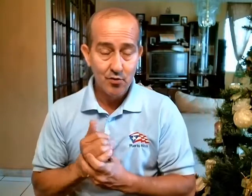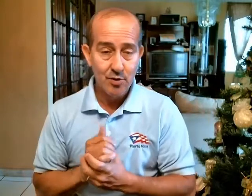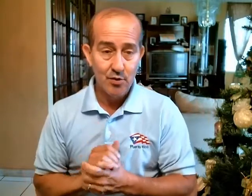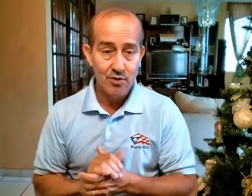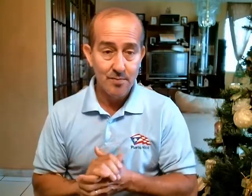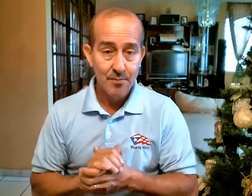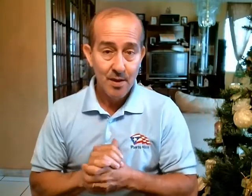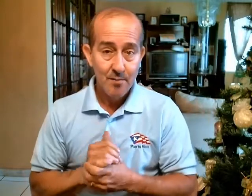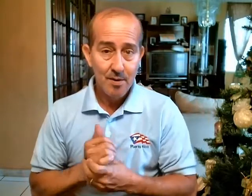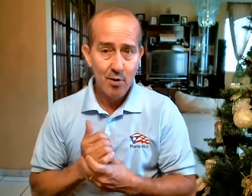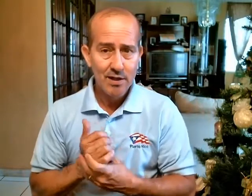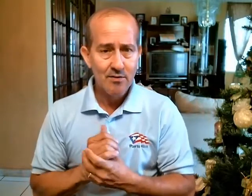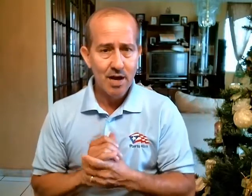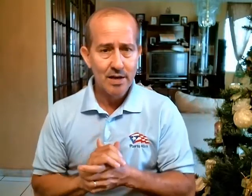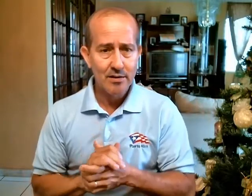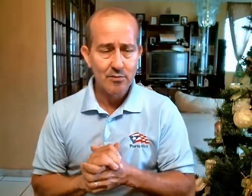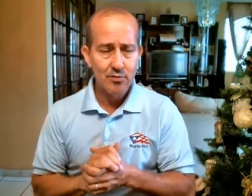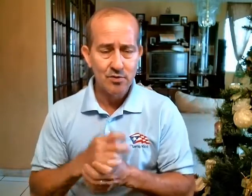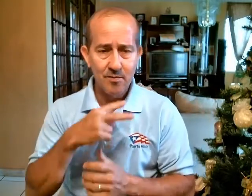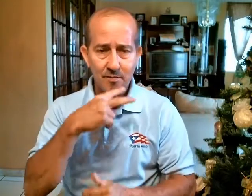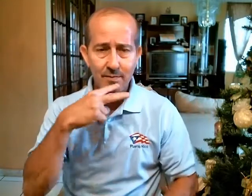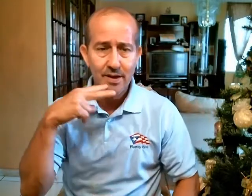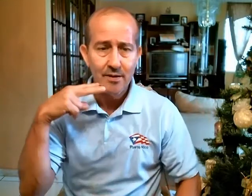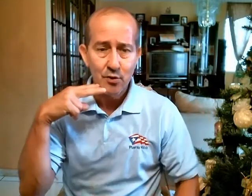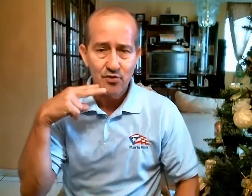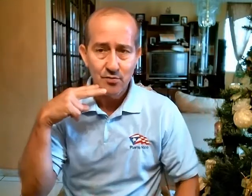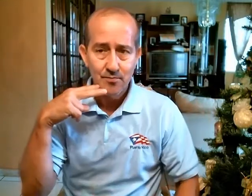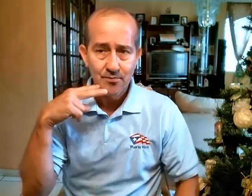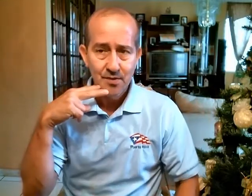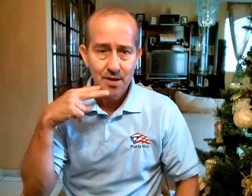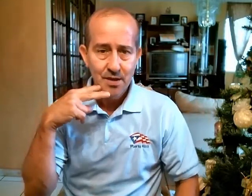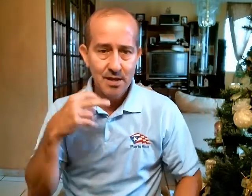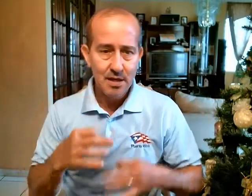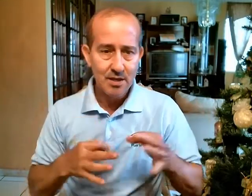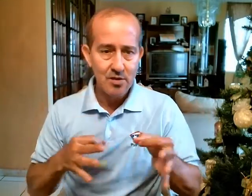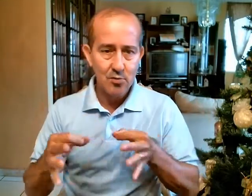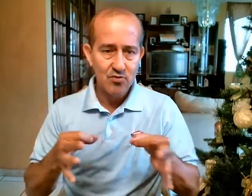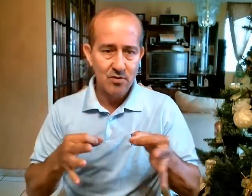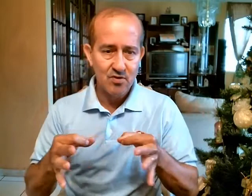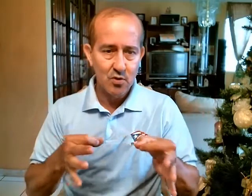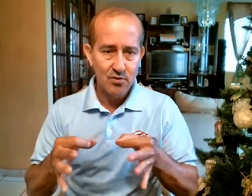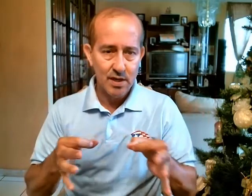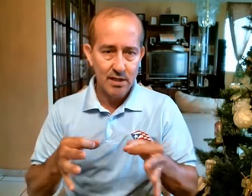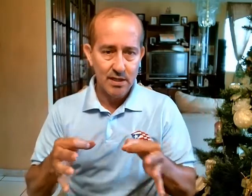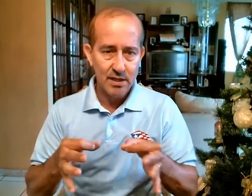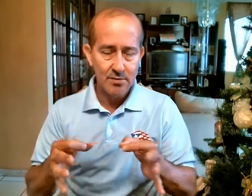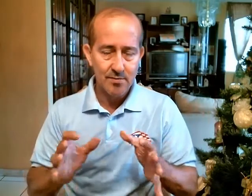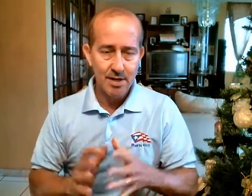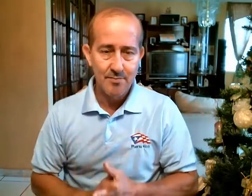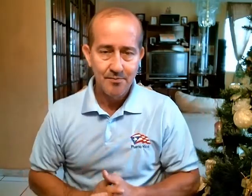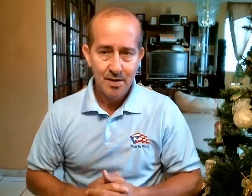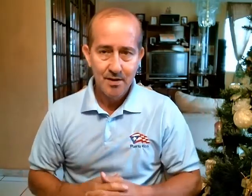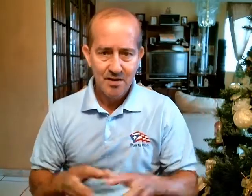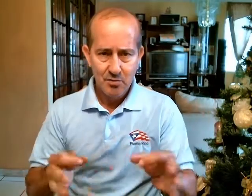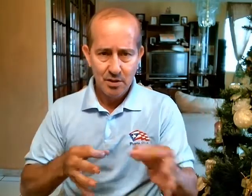número 12 Vamos a trabajar unos verbos y adjetivos Son cosas que describen, ¿verdad? Yo te